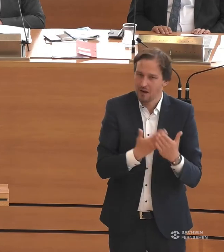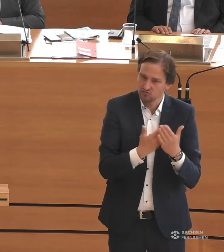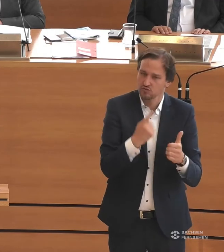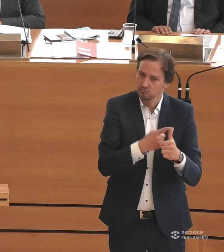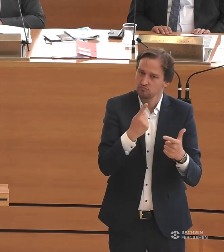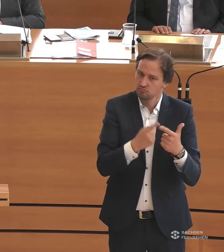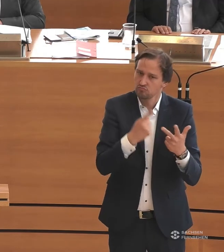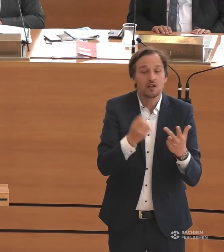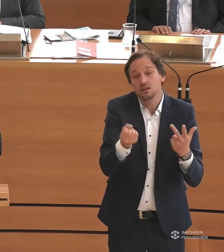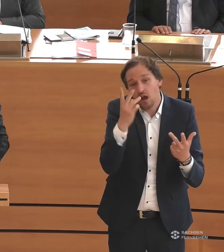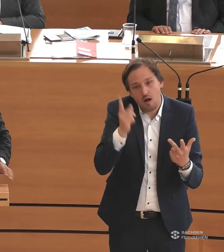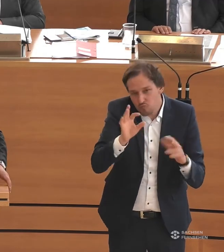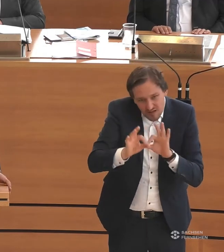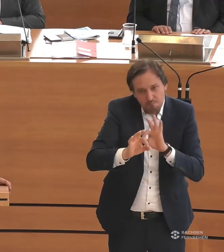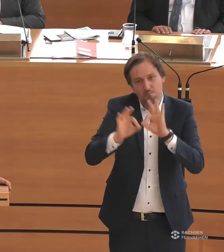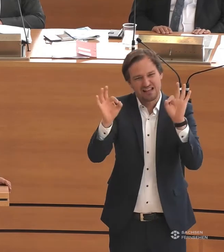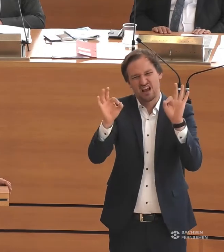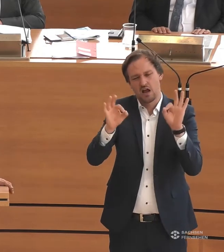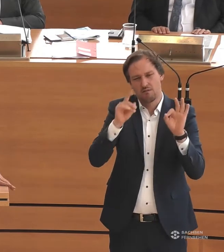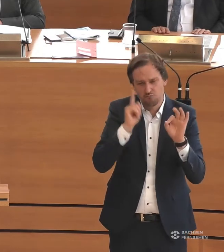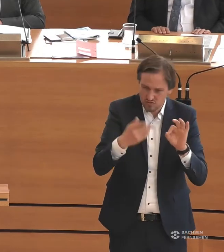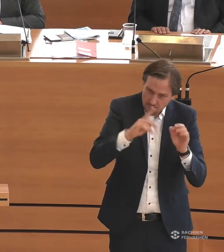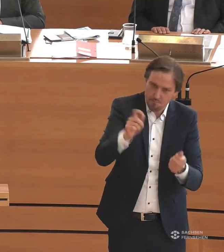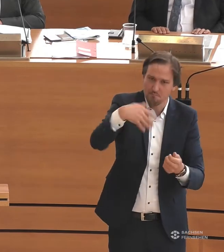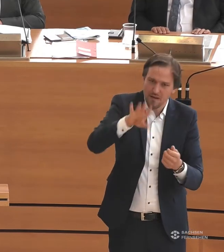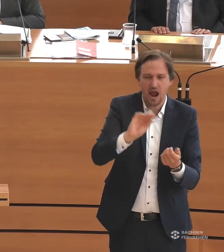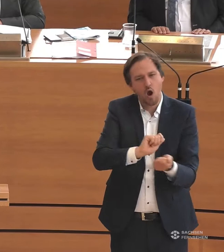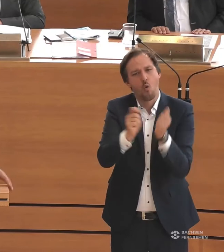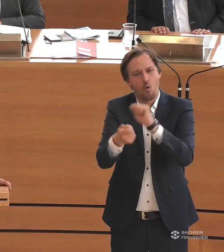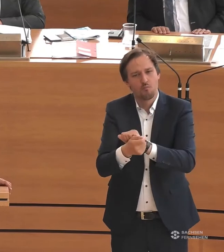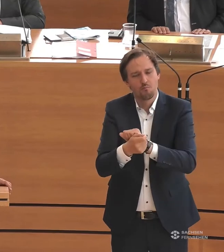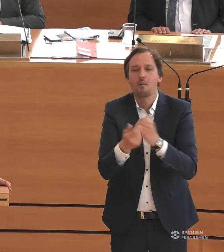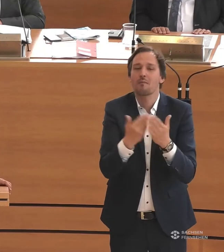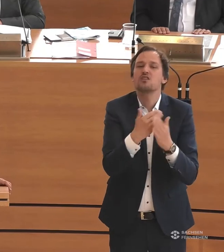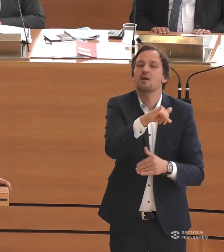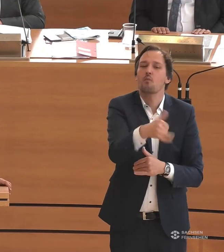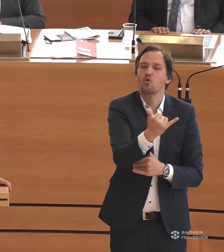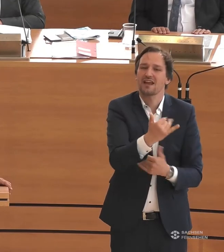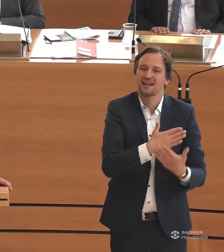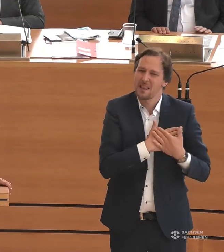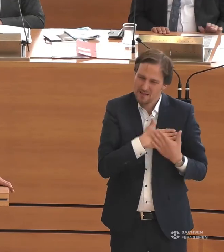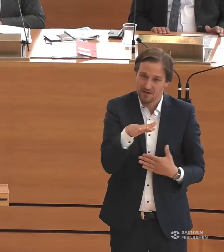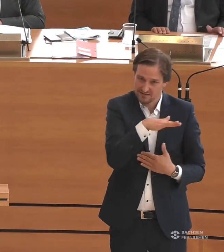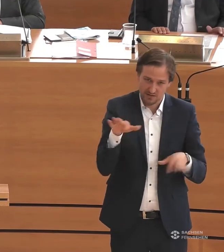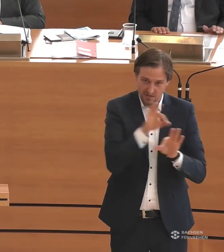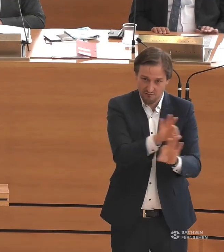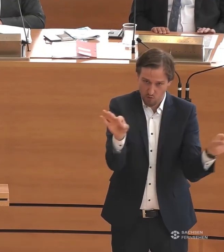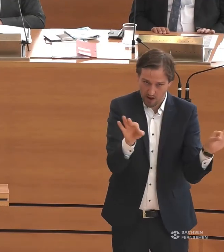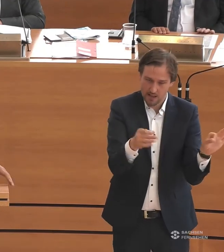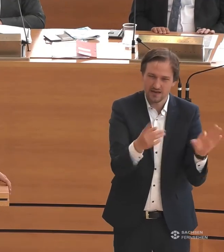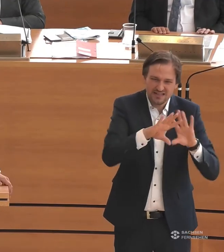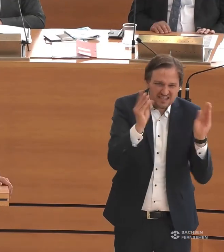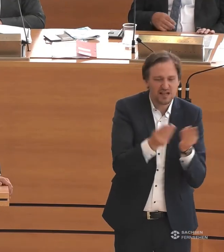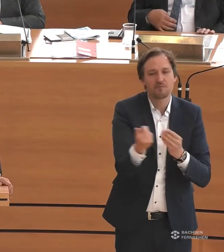natürlich besser werden. Wir müssen weitere Dinge ins Werk setzen. Aber ich glaube, das Projekt Lieblingsplätze für alle zeigt sehr deutlich, mit seinen 1.600